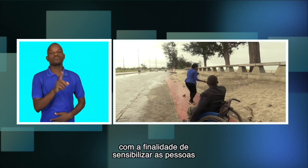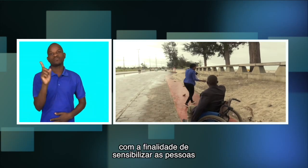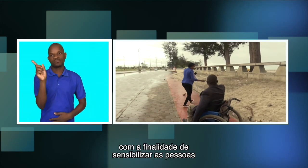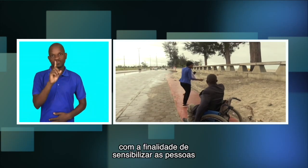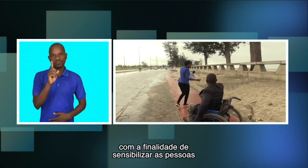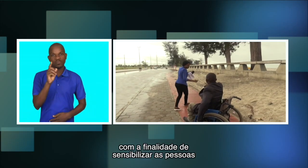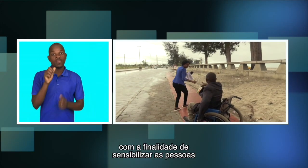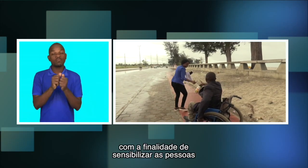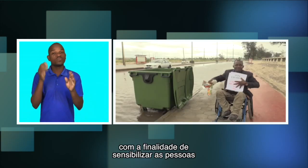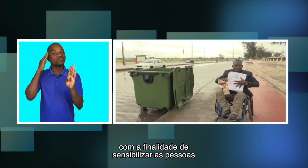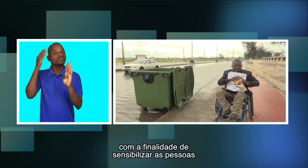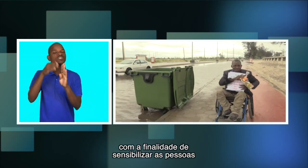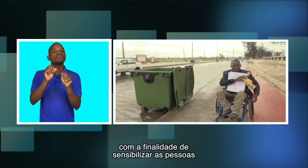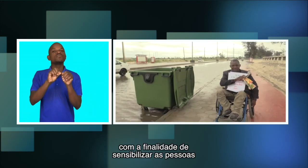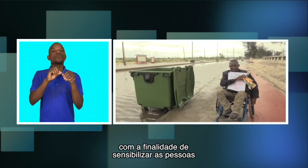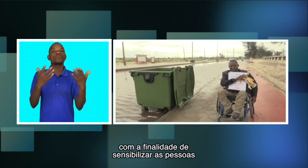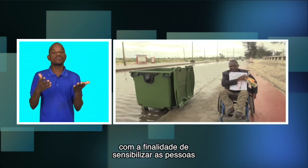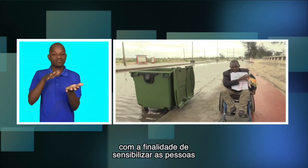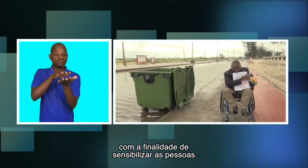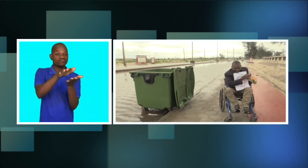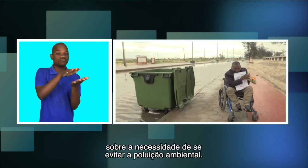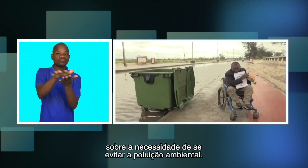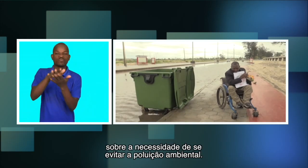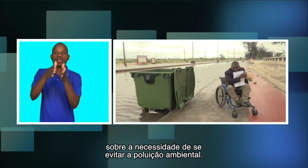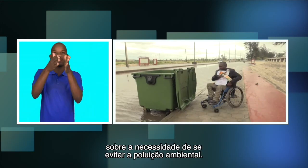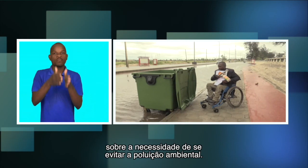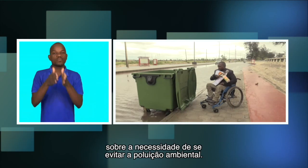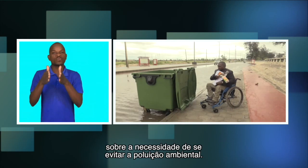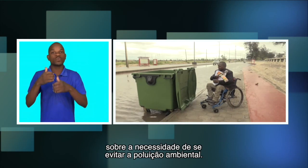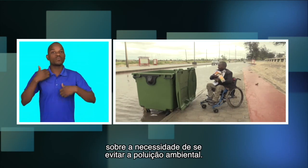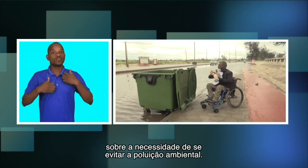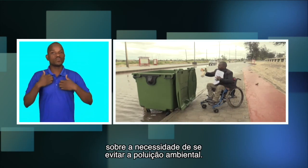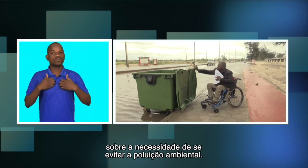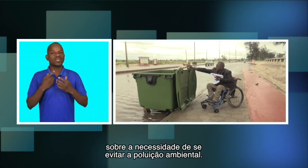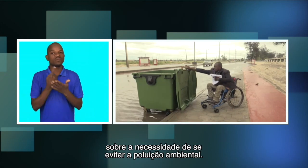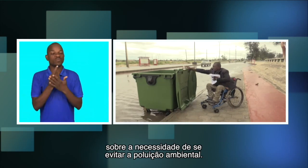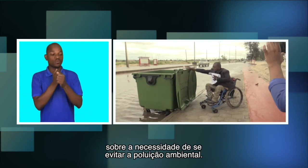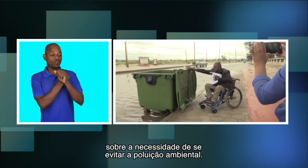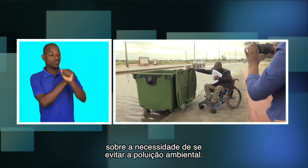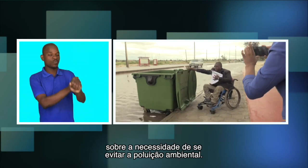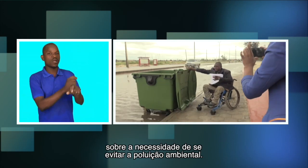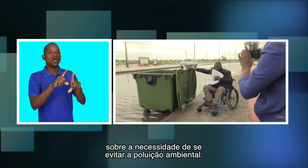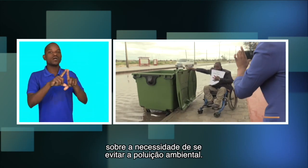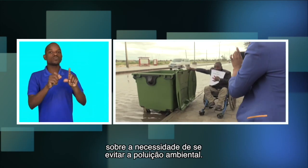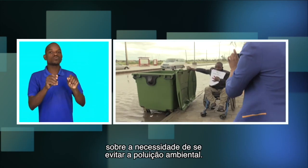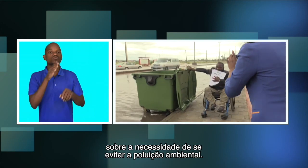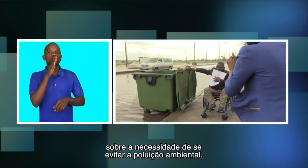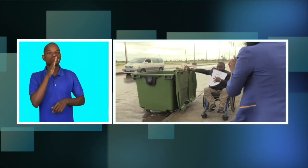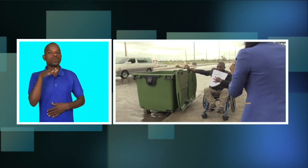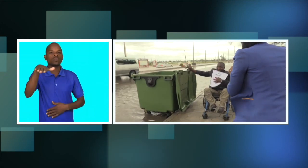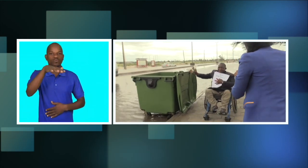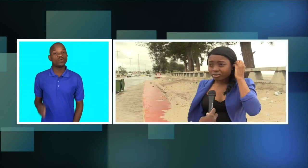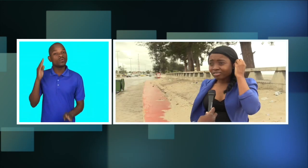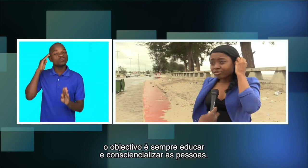Com a finalidade de sensibilizar as pessoas sobre a necessidade de evitar a poluição ambiental.